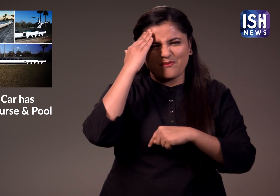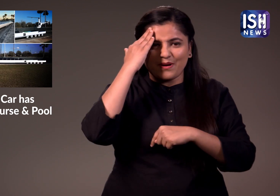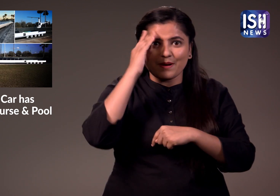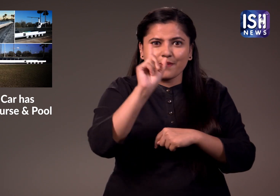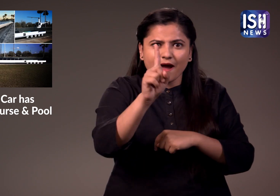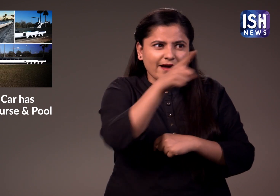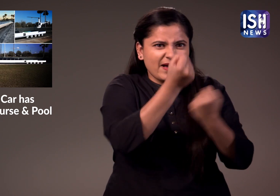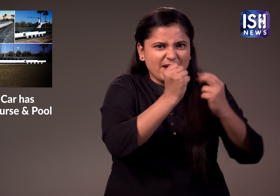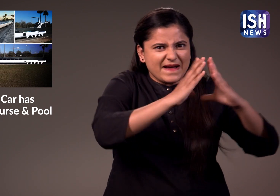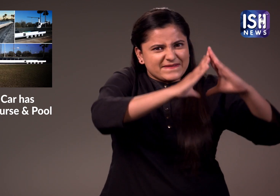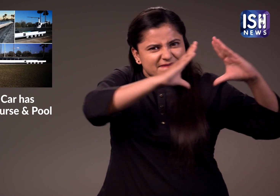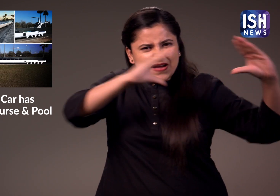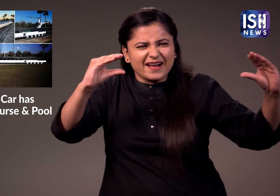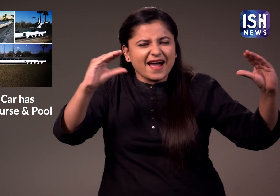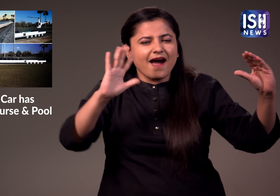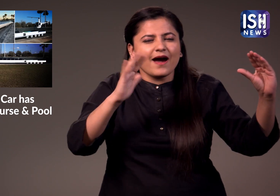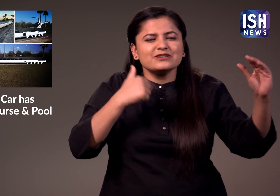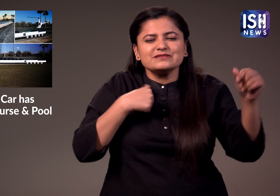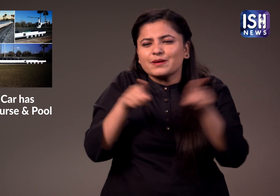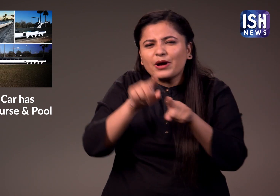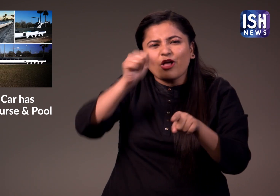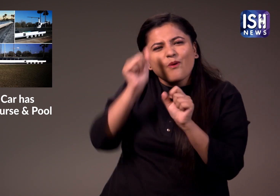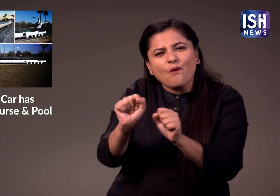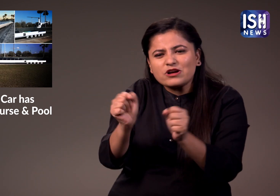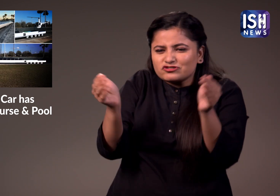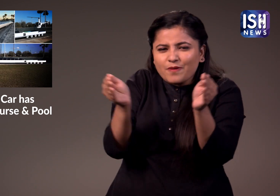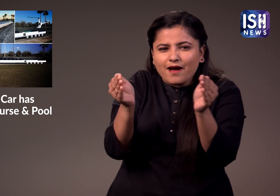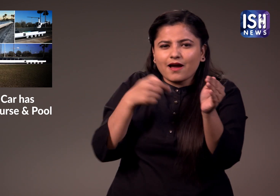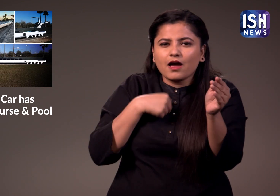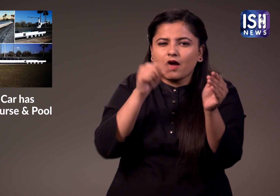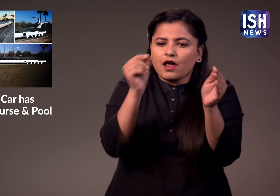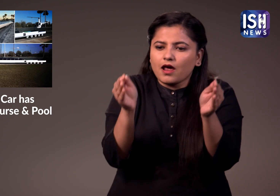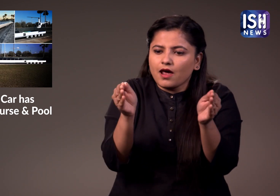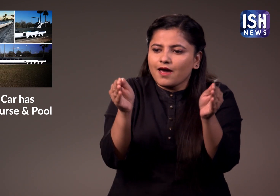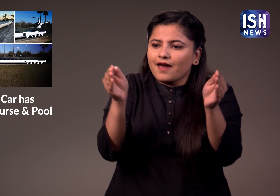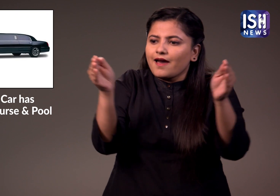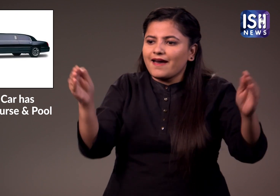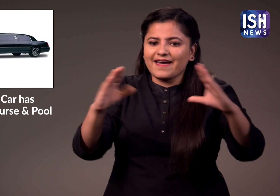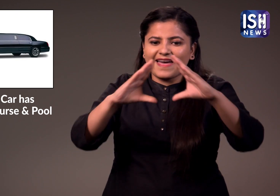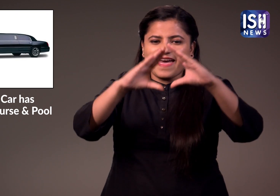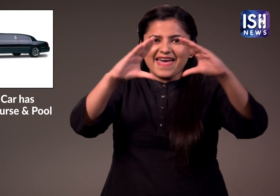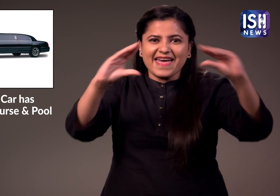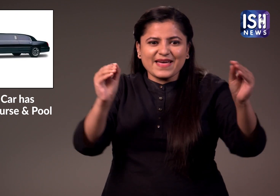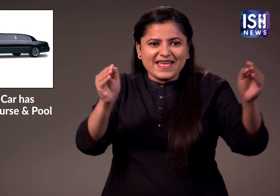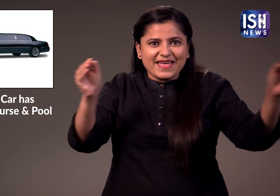मुझे यकीन है कि आप सबी भारत में एक सामानिया आकार की लिमोजिन चलाने के लिए उत्साहित होंगे